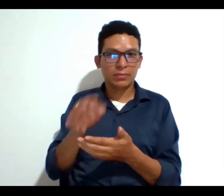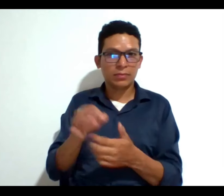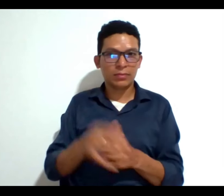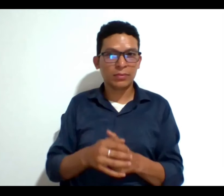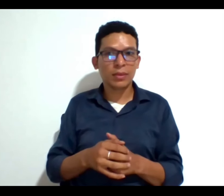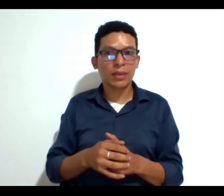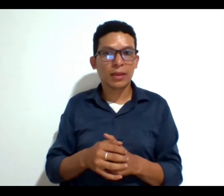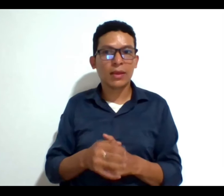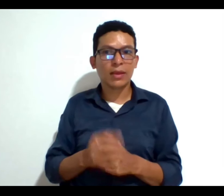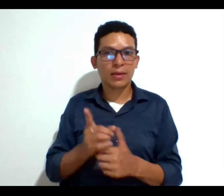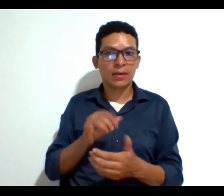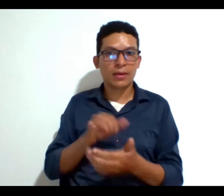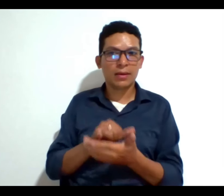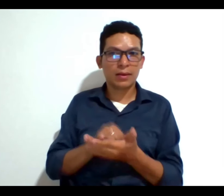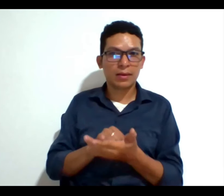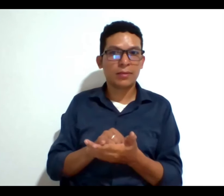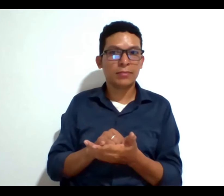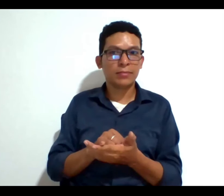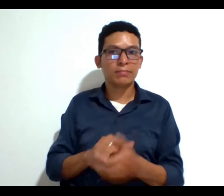personas